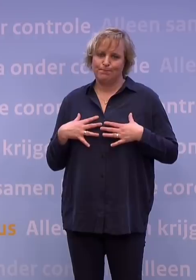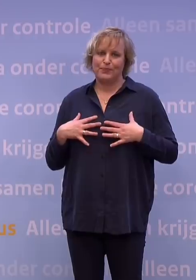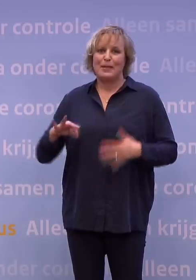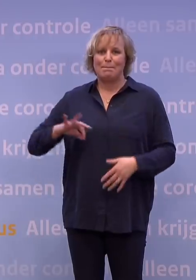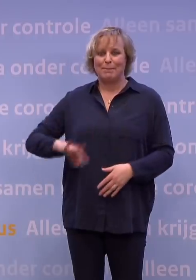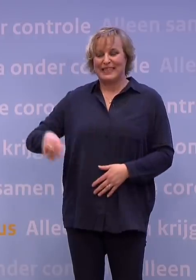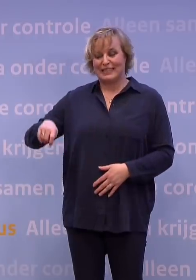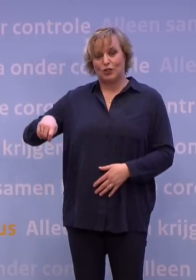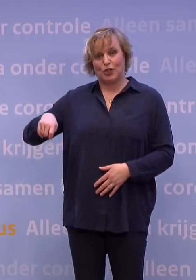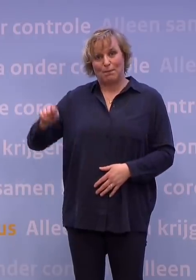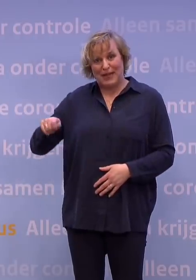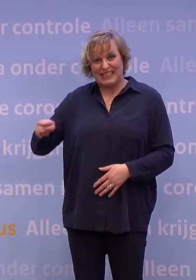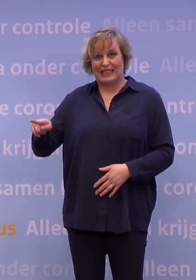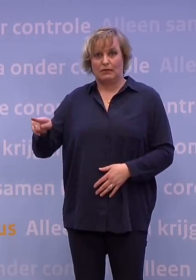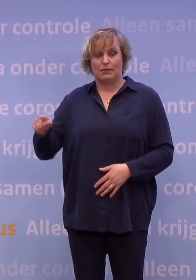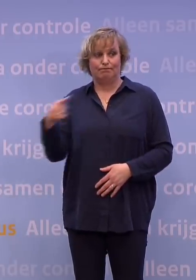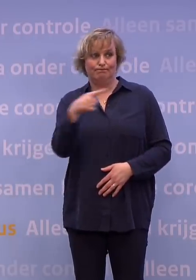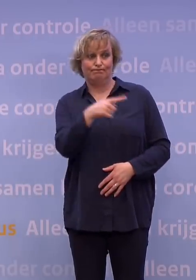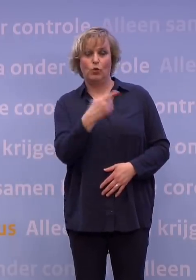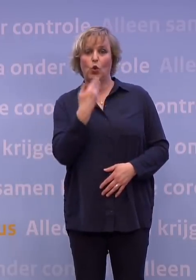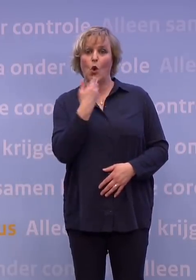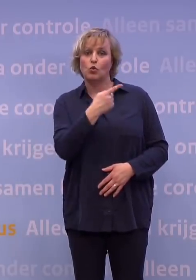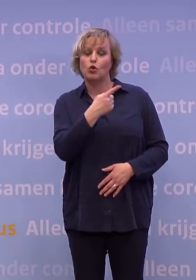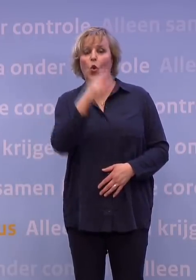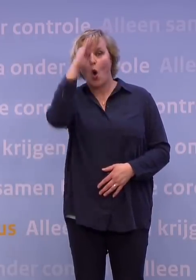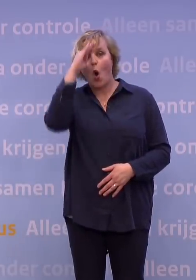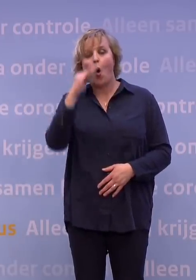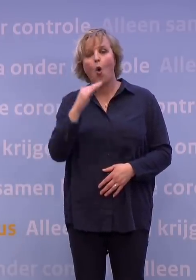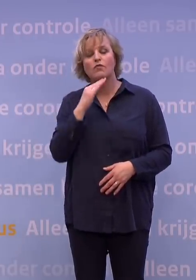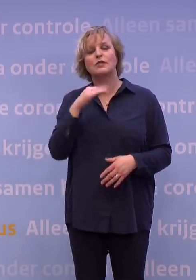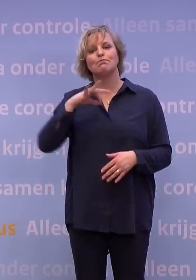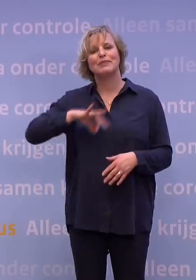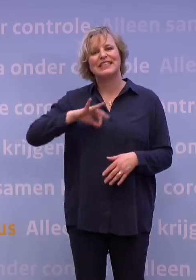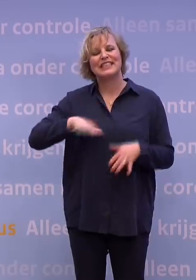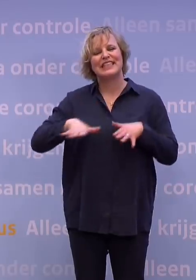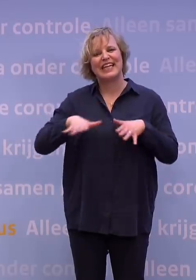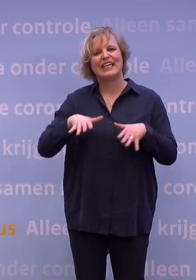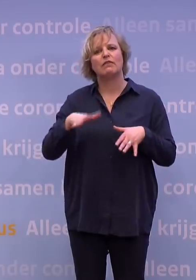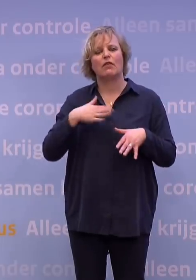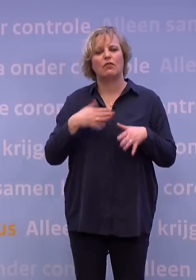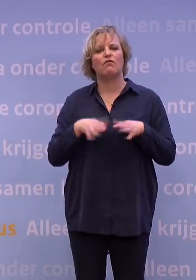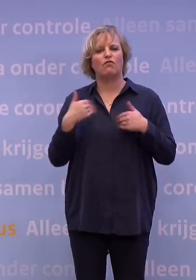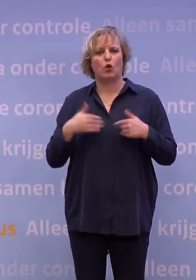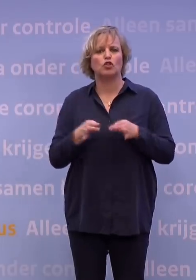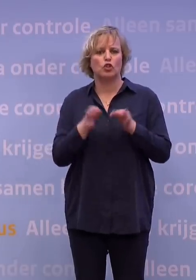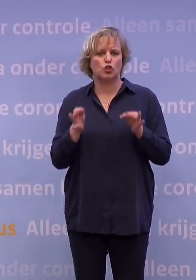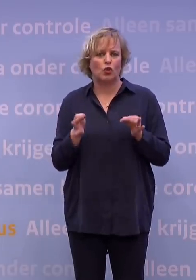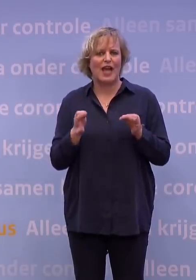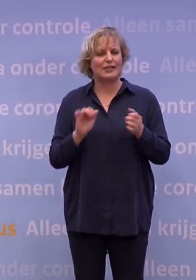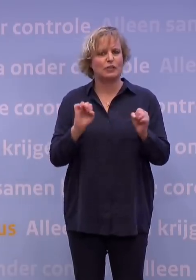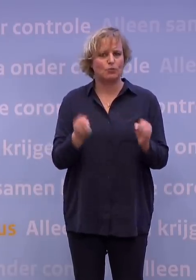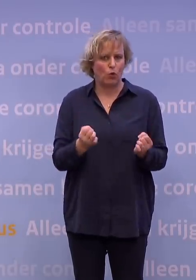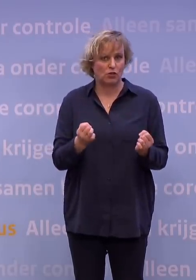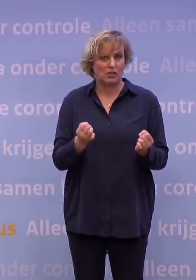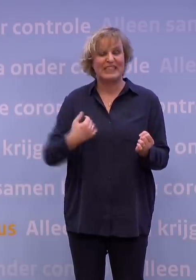-president en Hugo de Jonge als hoofd van het ministerie van Volksgezondheid Welzijn en Sport en verantwoordelijk voor de Nationale Volksgezondheid. Wij hebben niet de